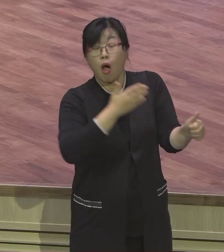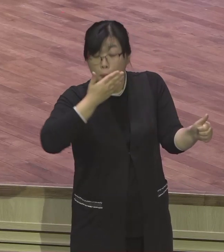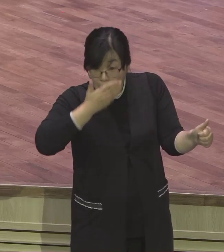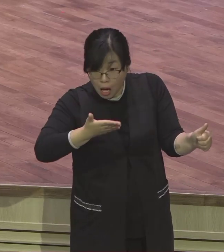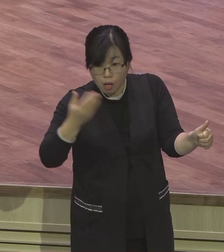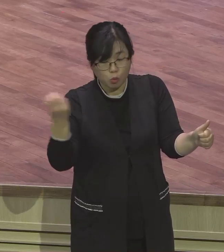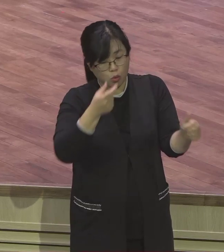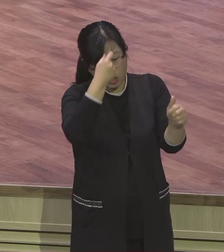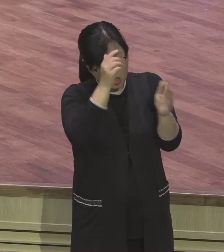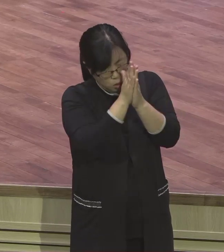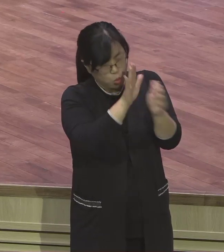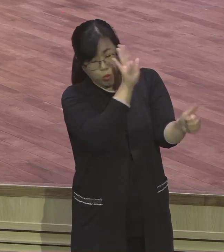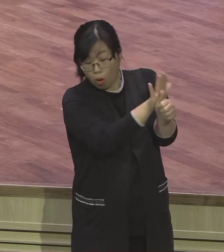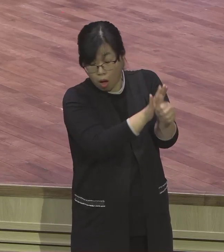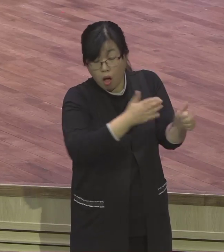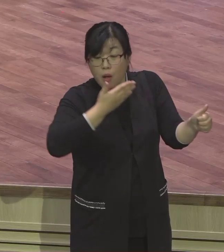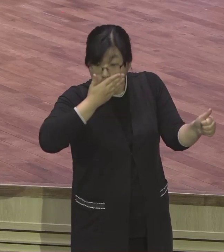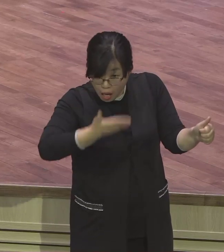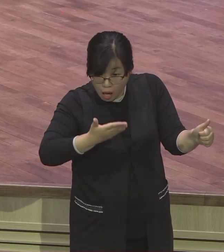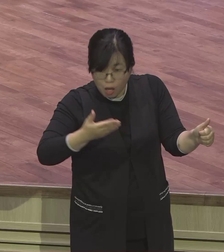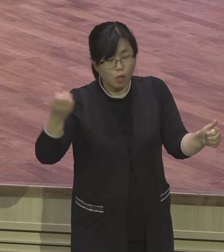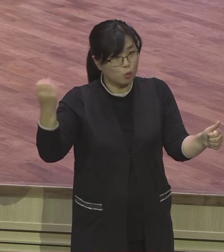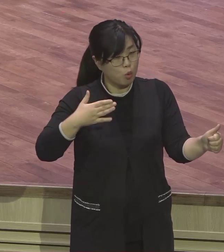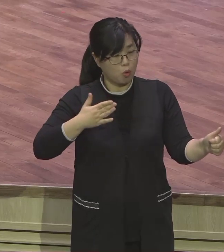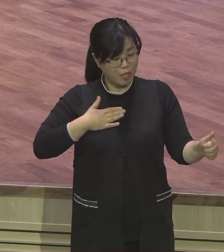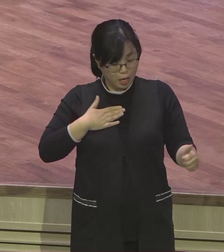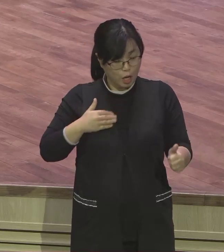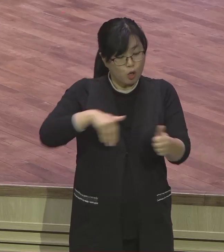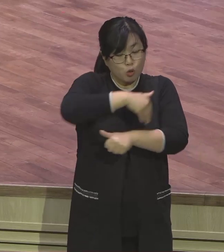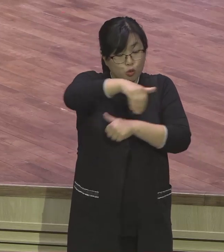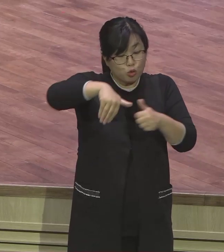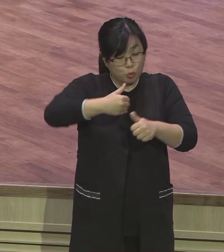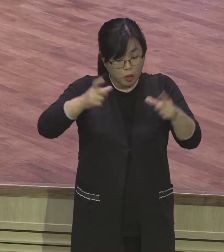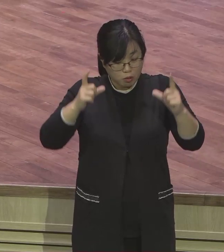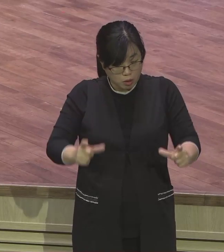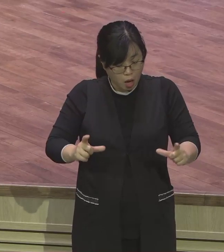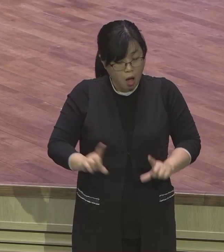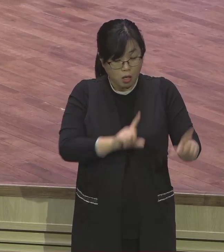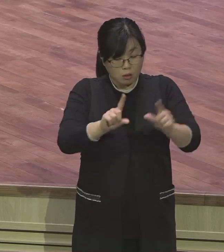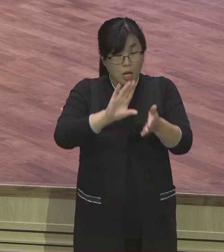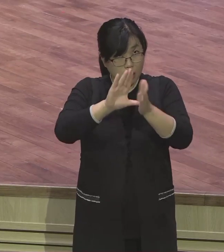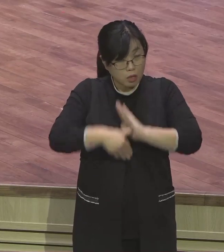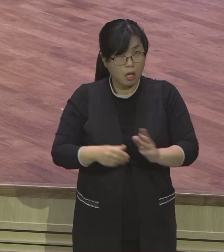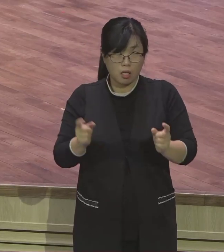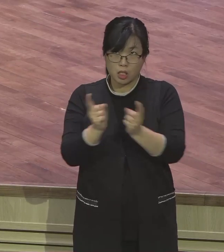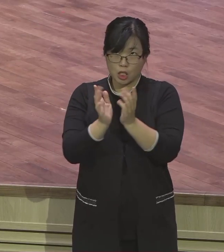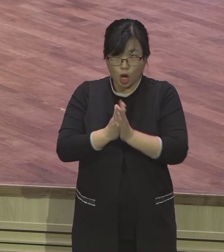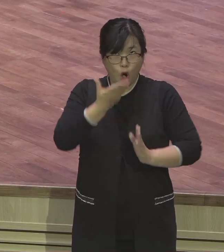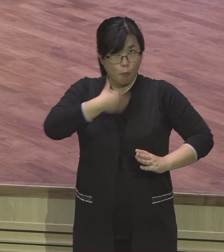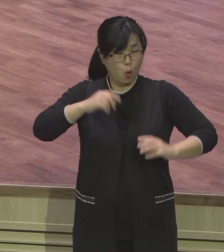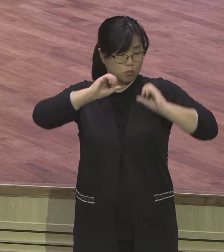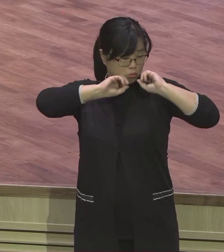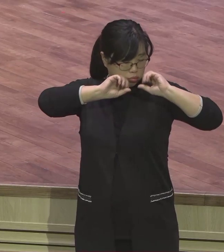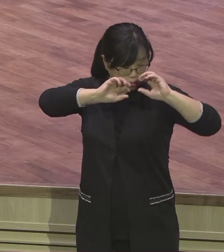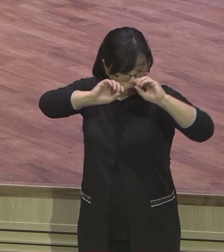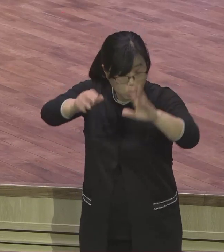정말 하나님의 헌신을 하든지 여러분 어떻게 하든지 전도와 성교의 방향을 맞춰나가지. 이것이 사천 말씀